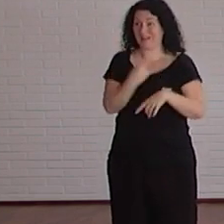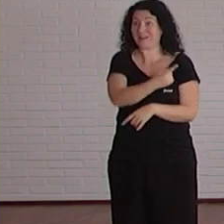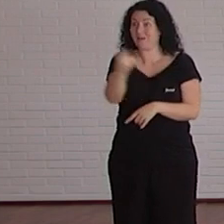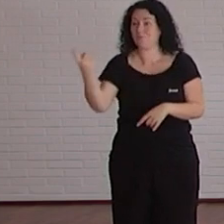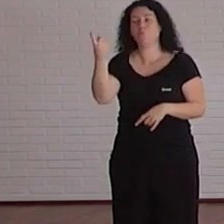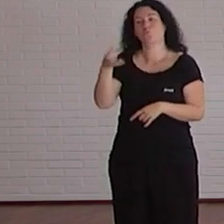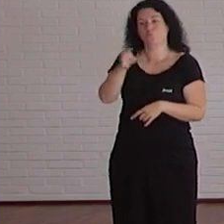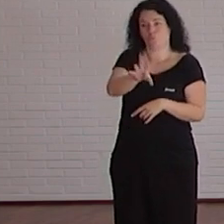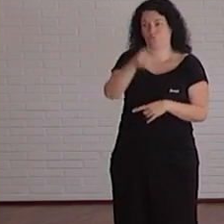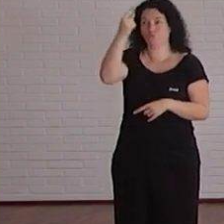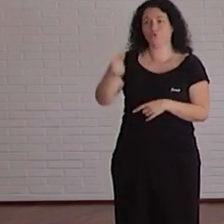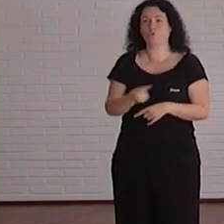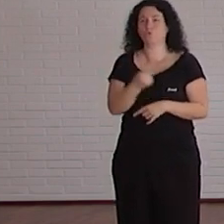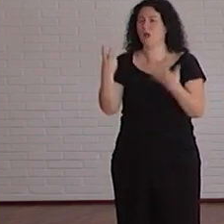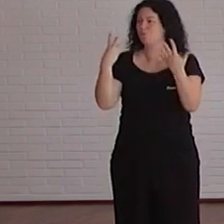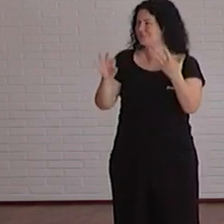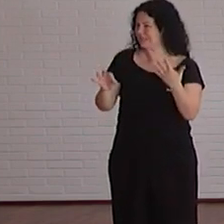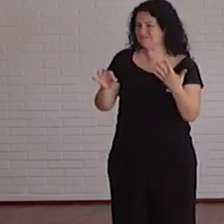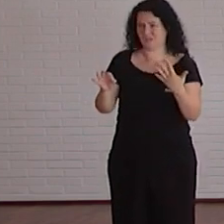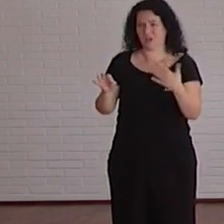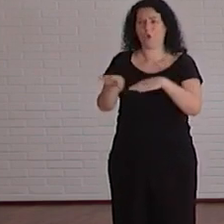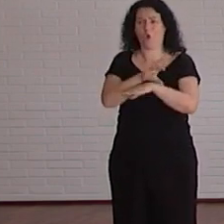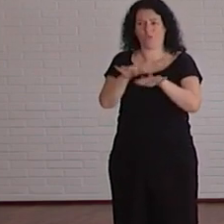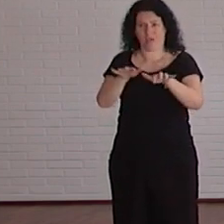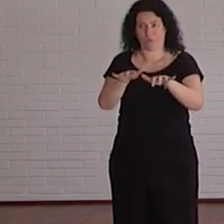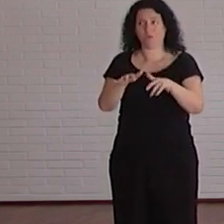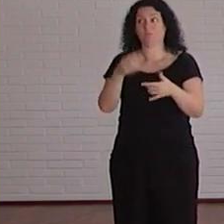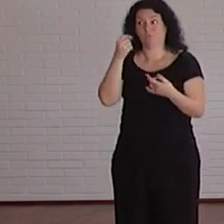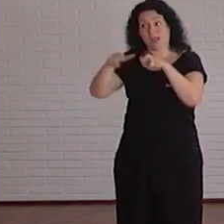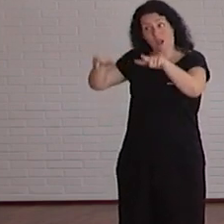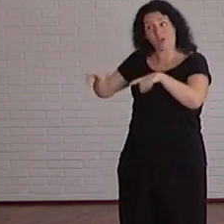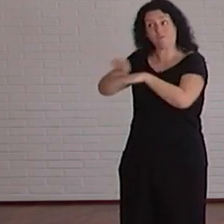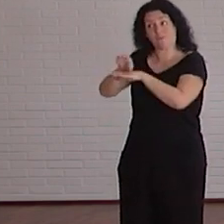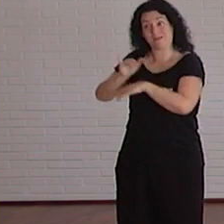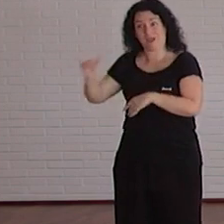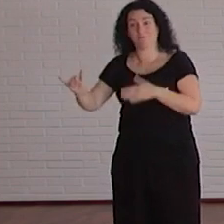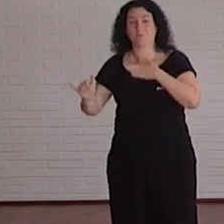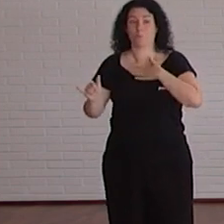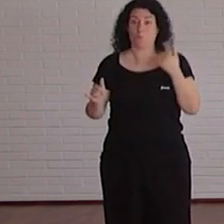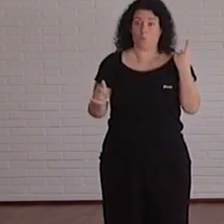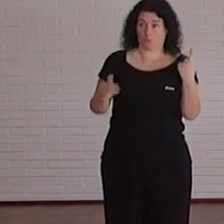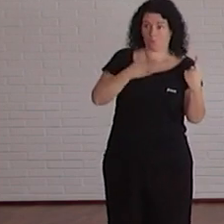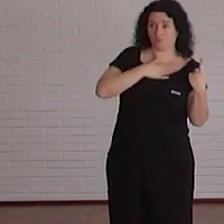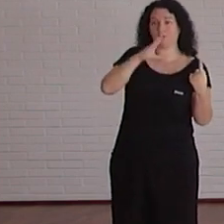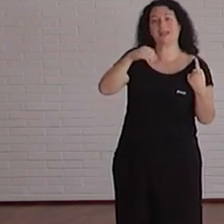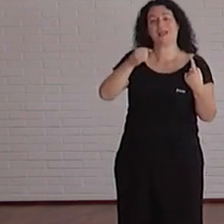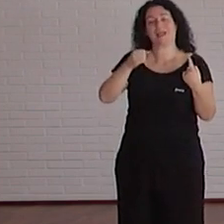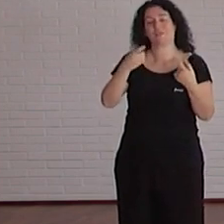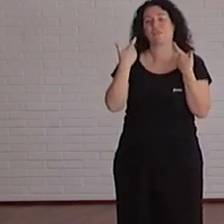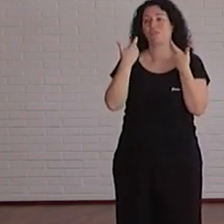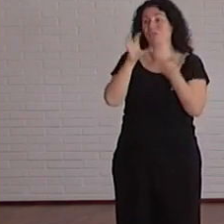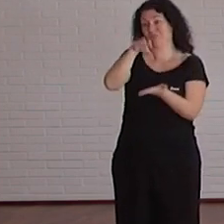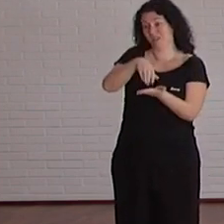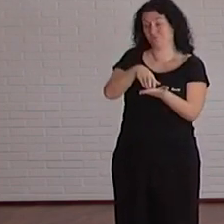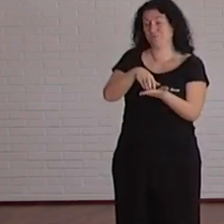unos 80 ordenadores porque además de las aulas de informática tenemos uno en nuestra unidad otro en el CAE y otro en la